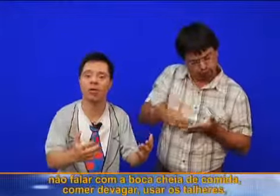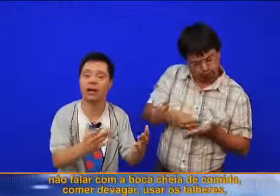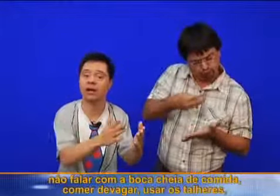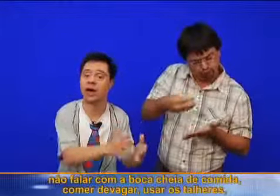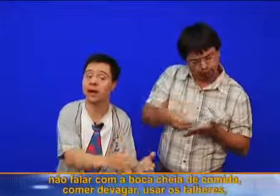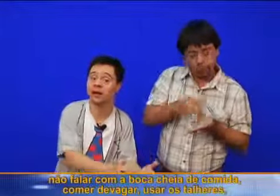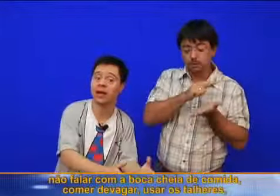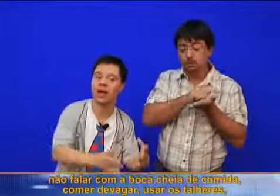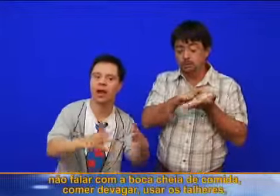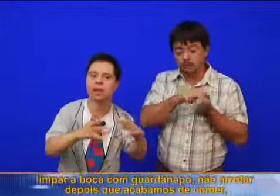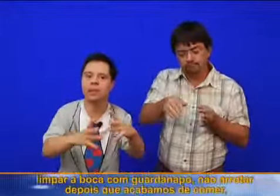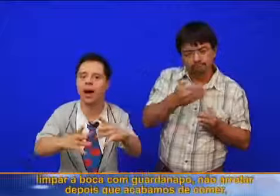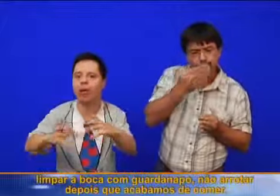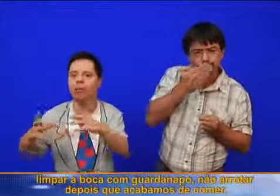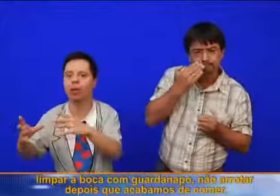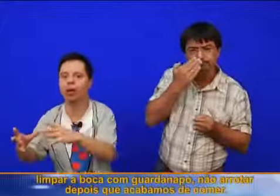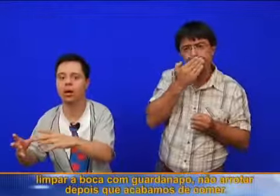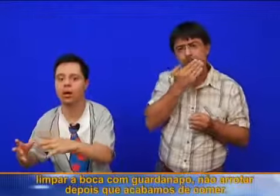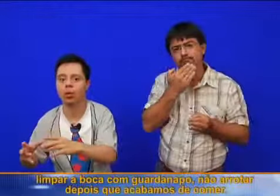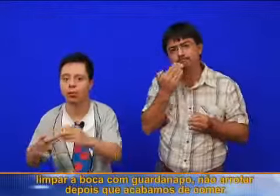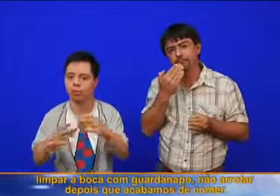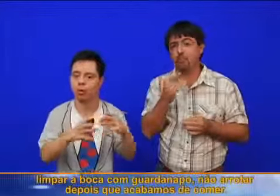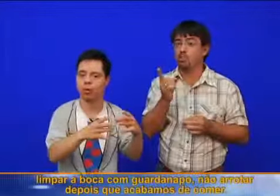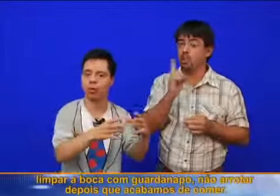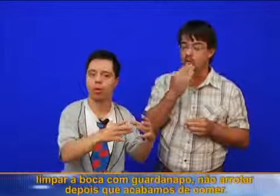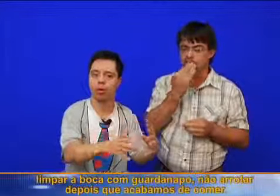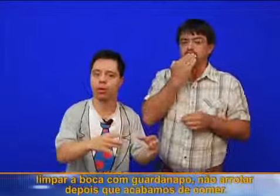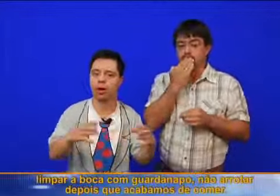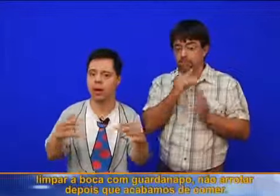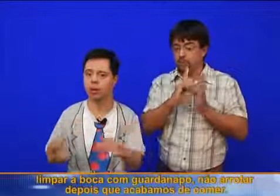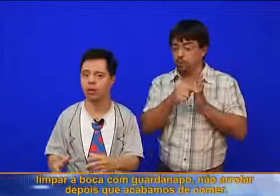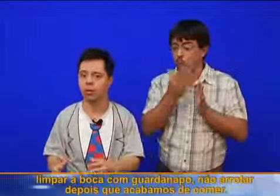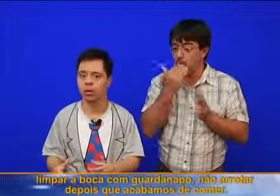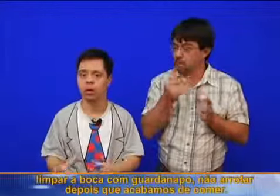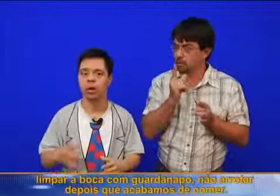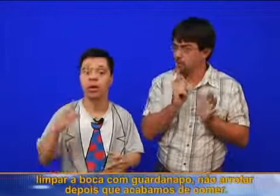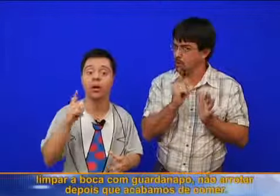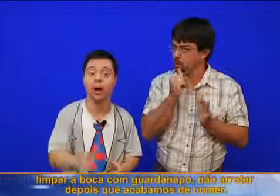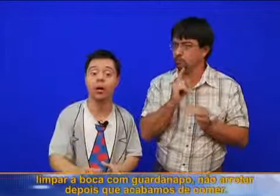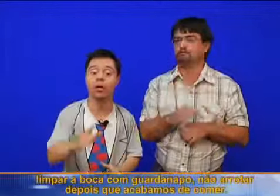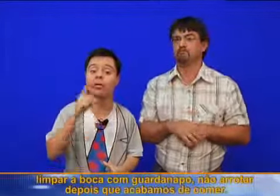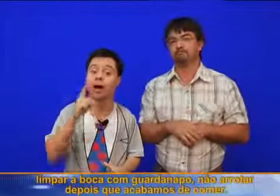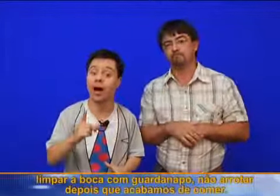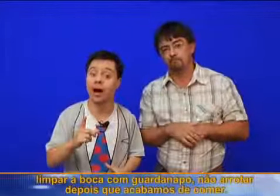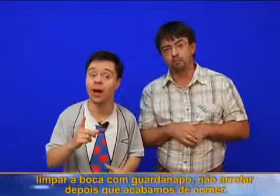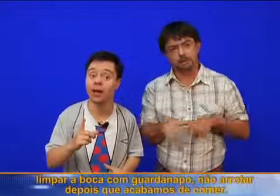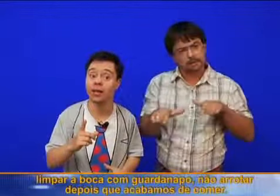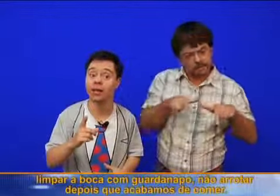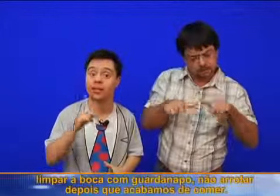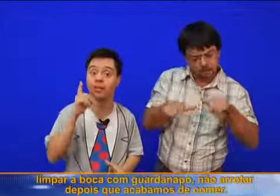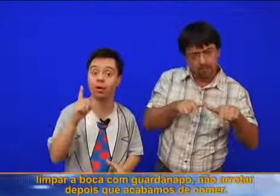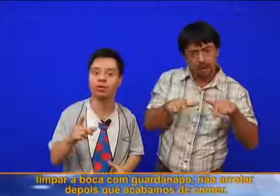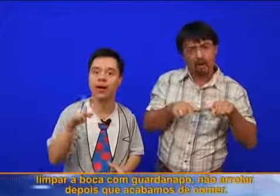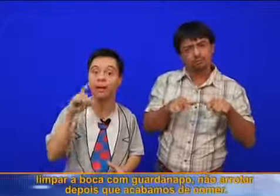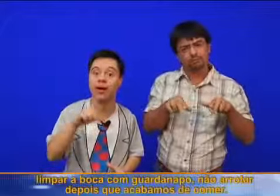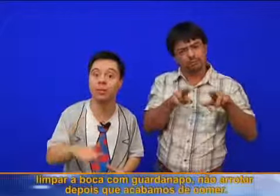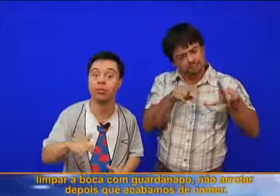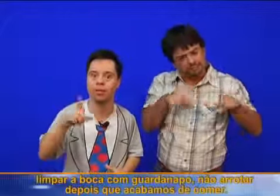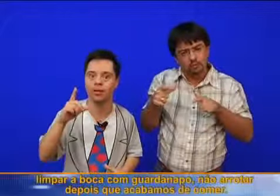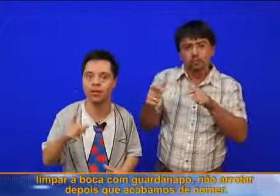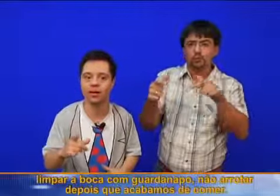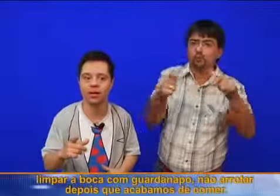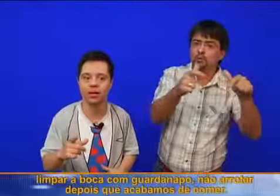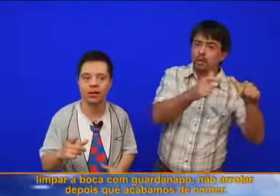usar os talheres, limpar a boca com o gordinado. Não a votar. Depois que